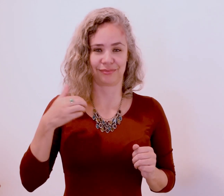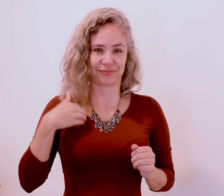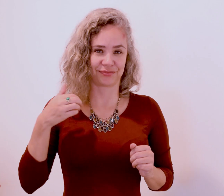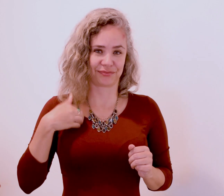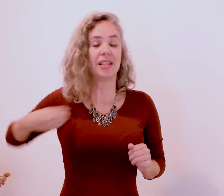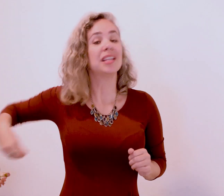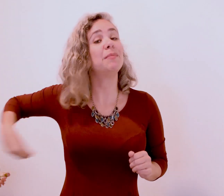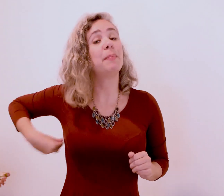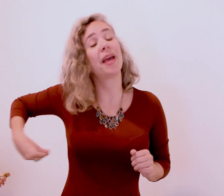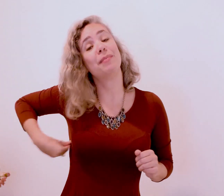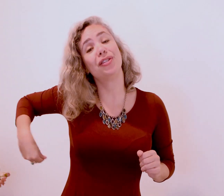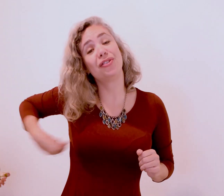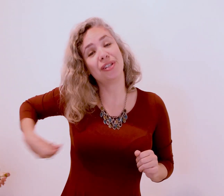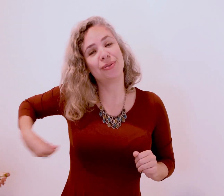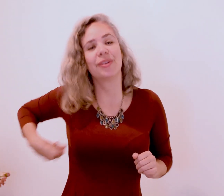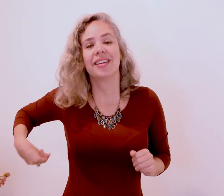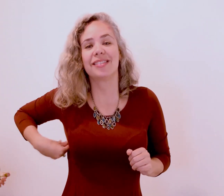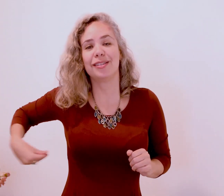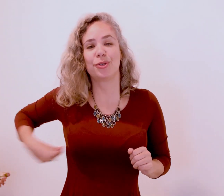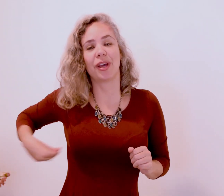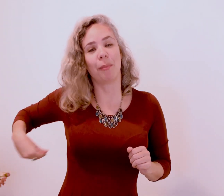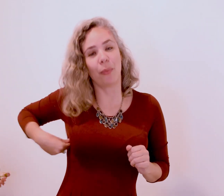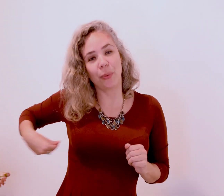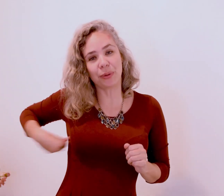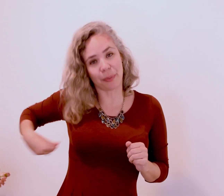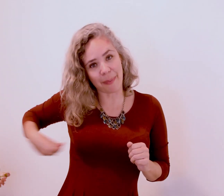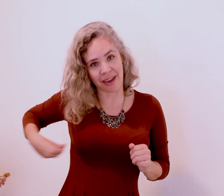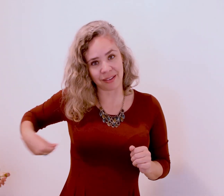E me conectando permitindo sentir muito bem